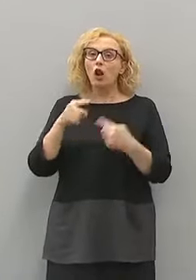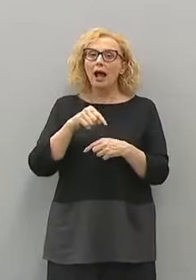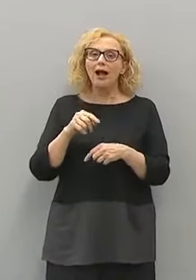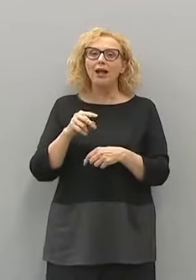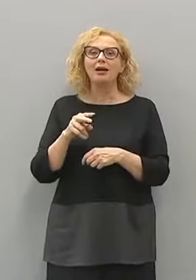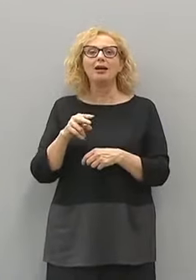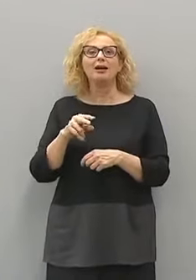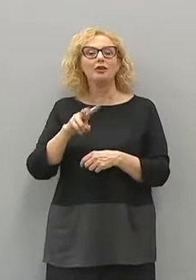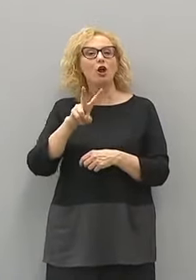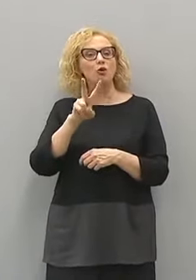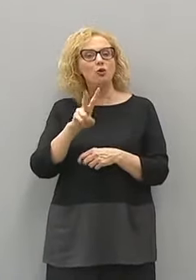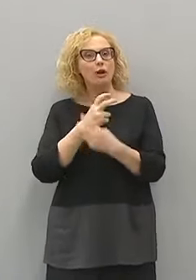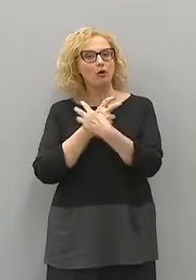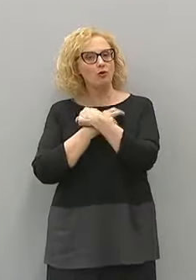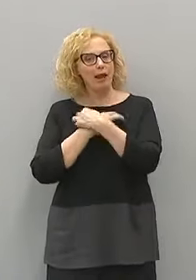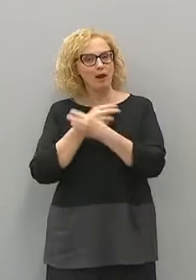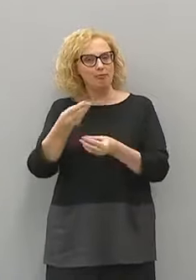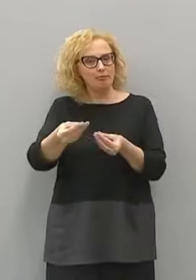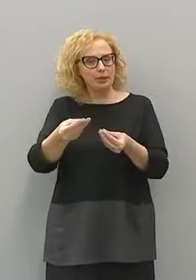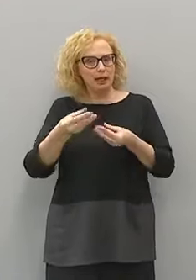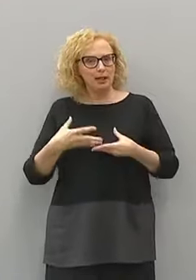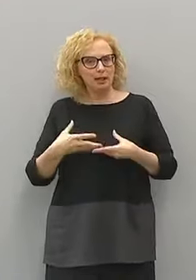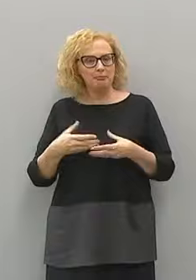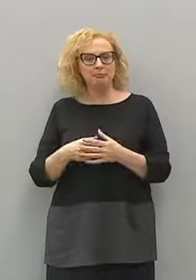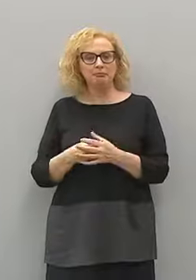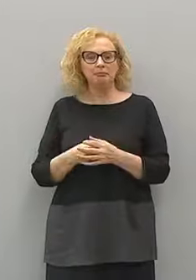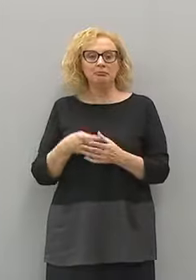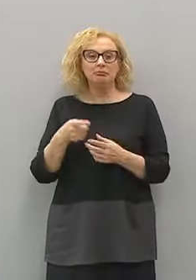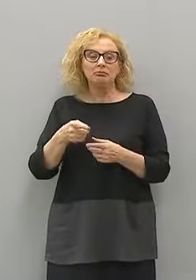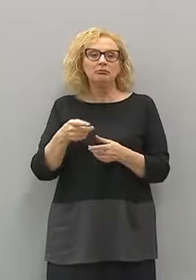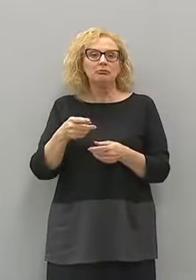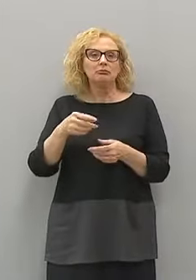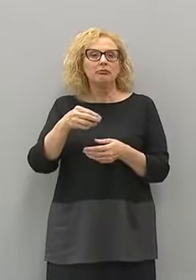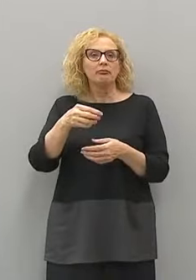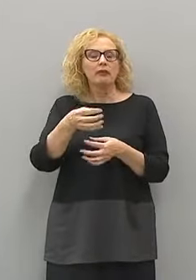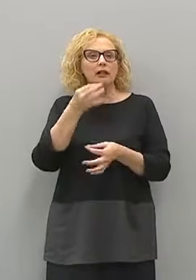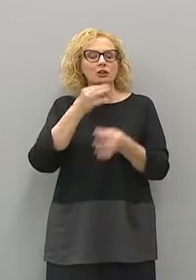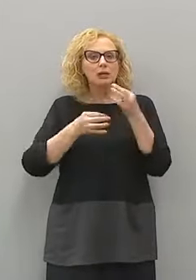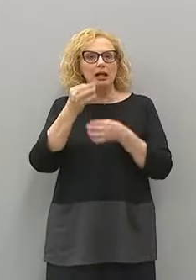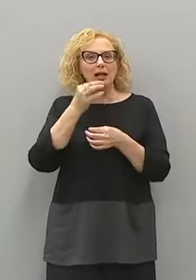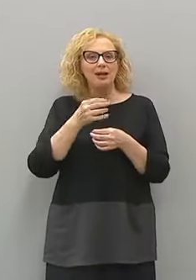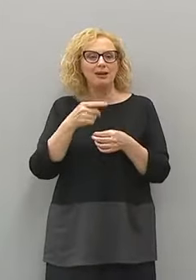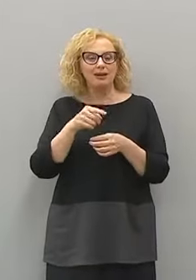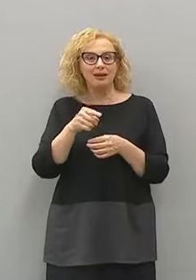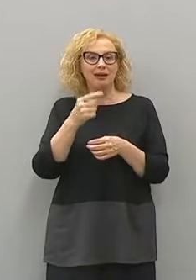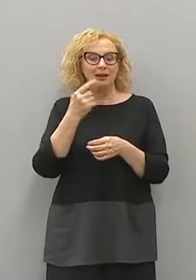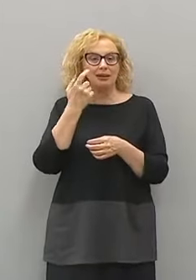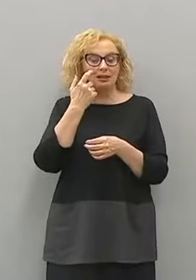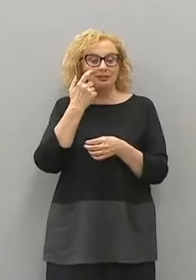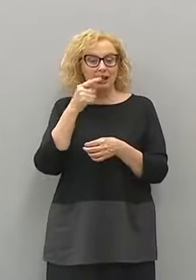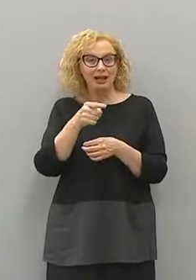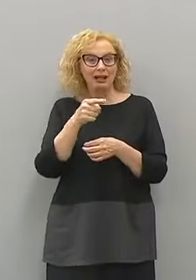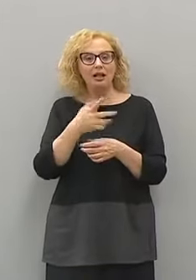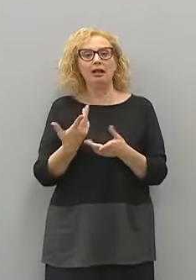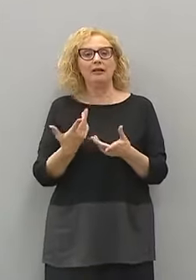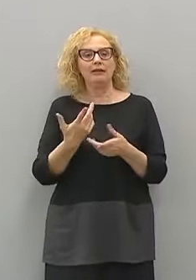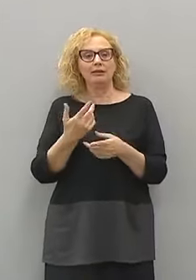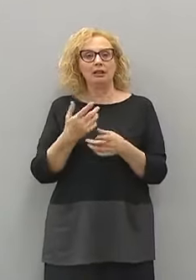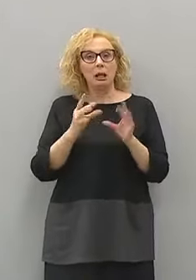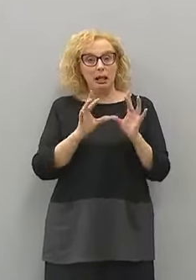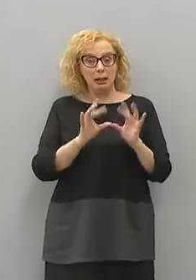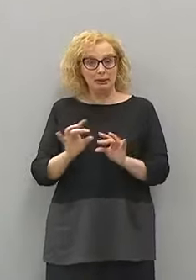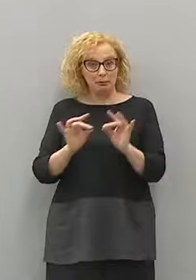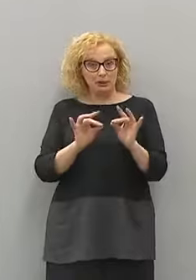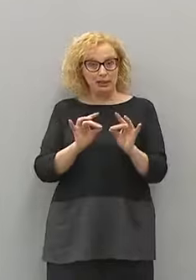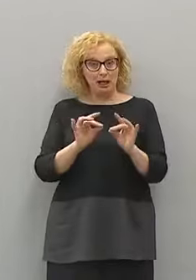novembre e in cui è chiaro che dove è presente il link epidemiologico, cioè significa se in